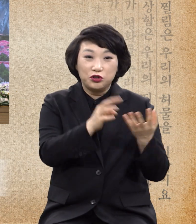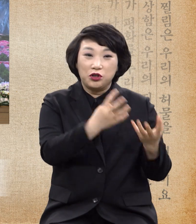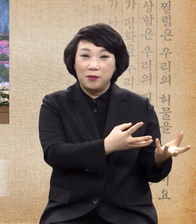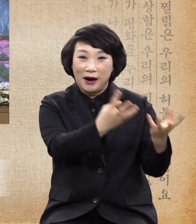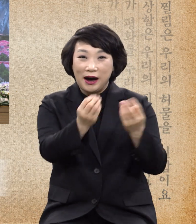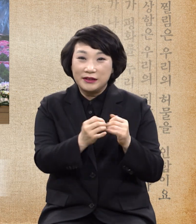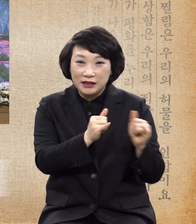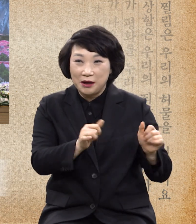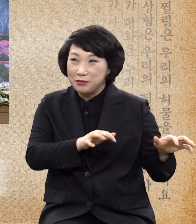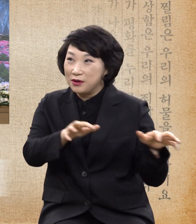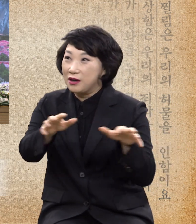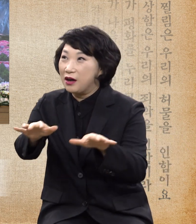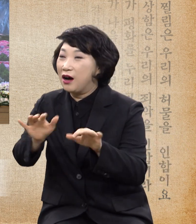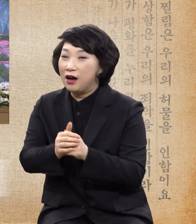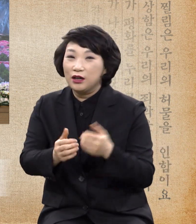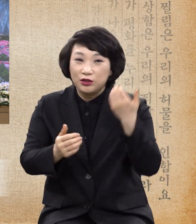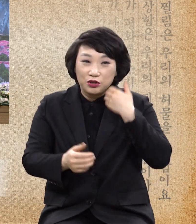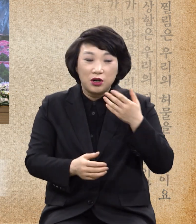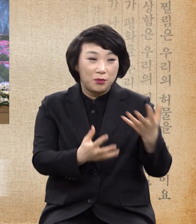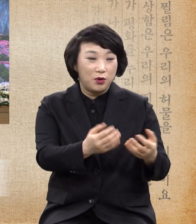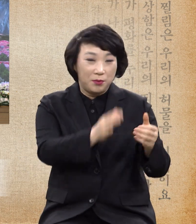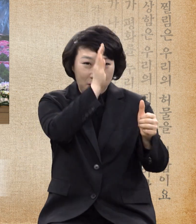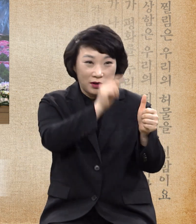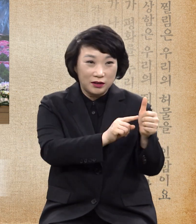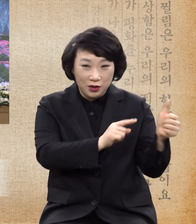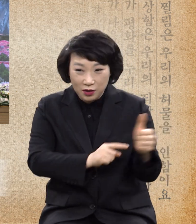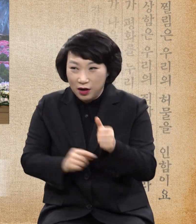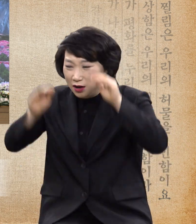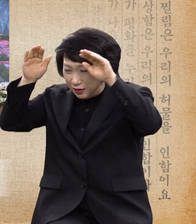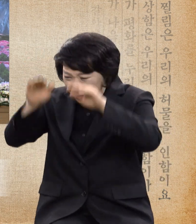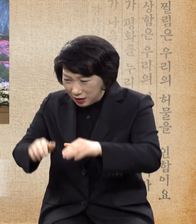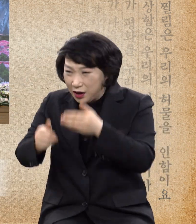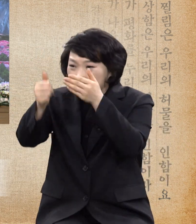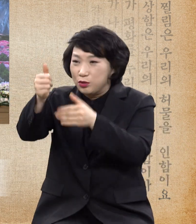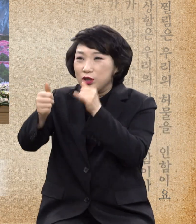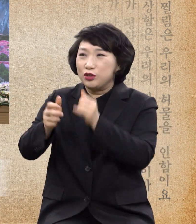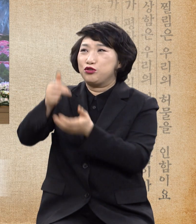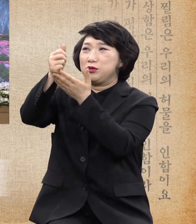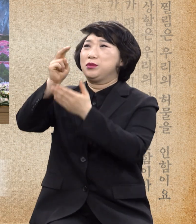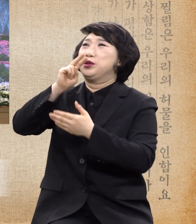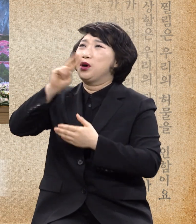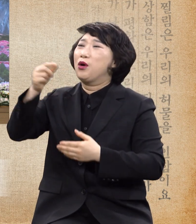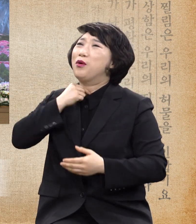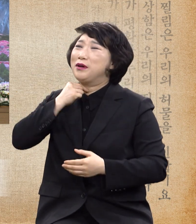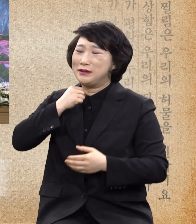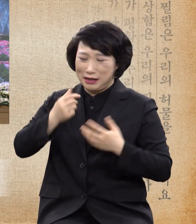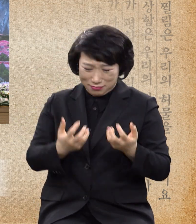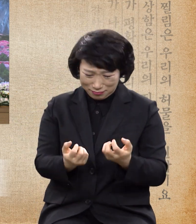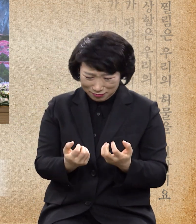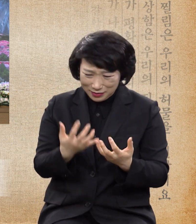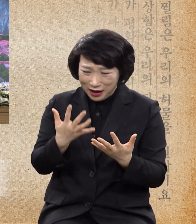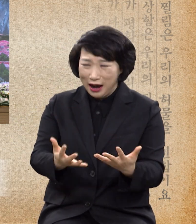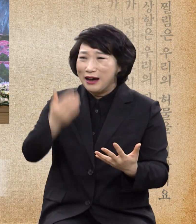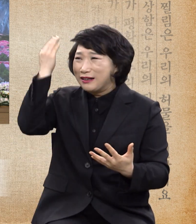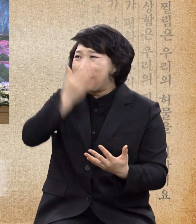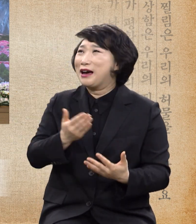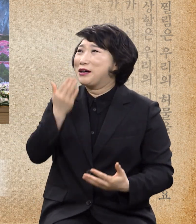좋지니라 한 문등병자가 나와 저라고 가르되 주여 원하시면 저를 깨끗게 하실 수 있나이다 거들